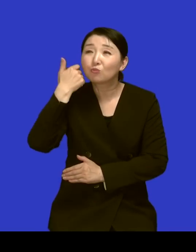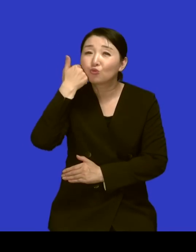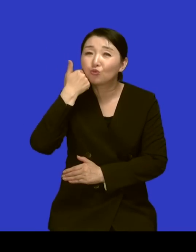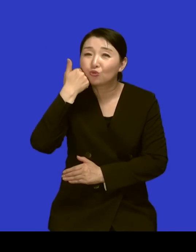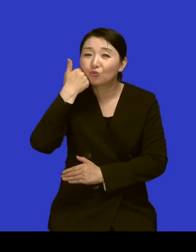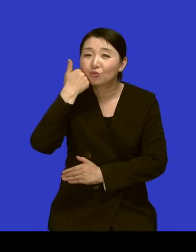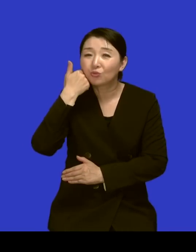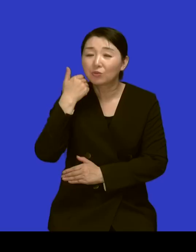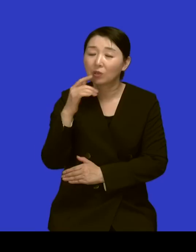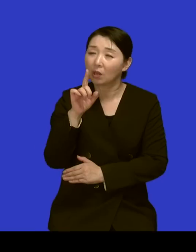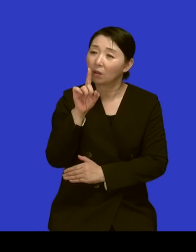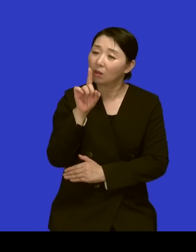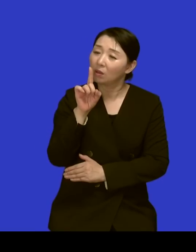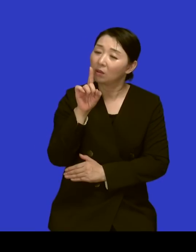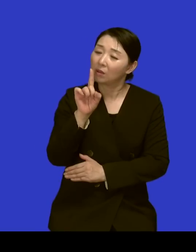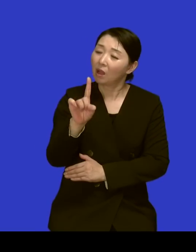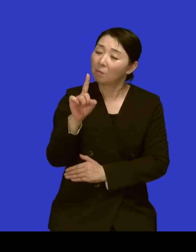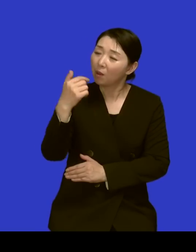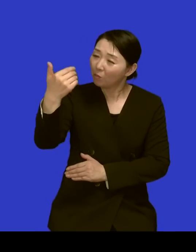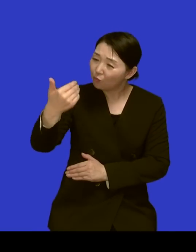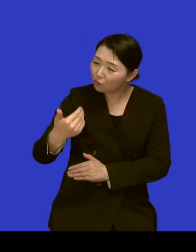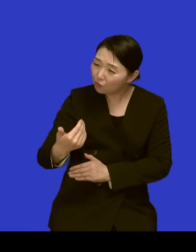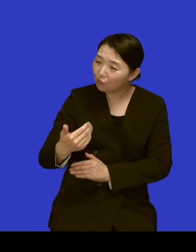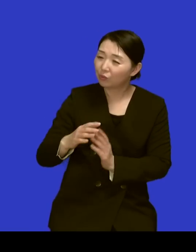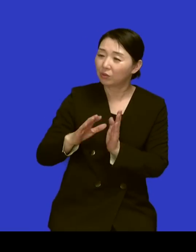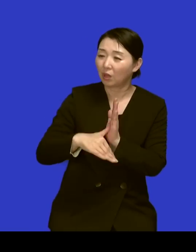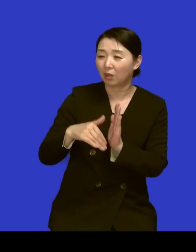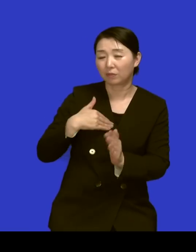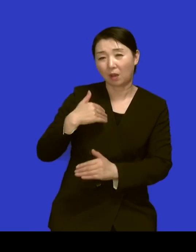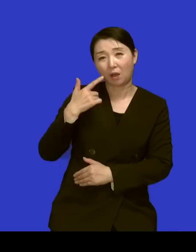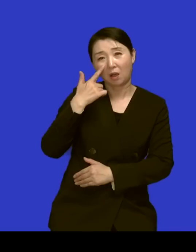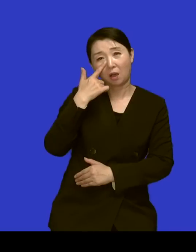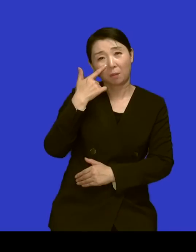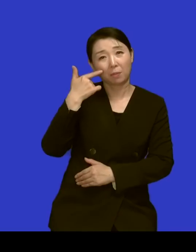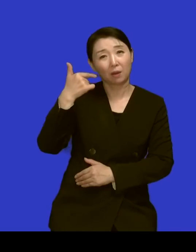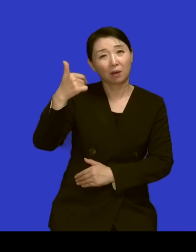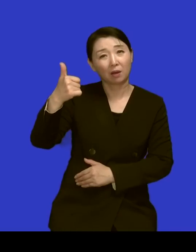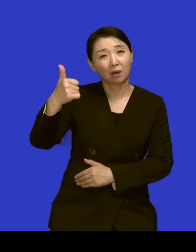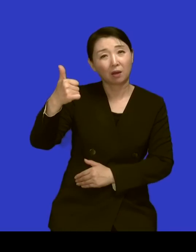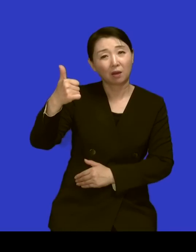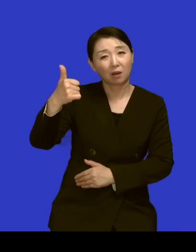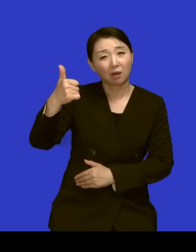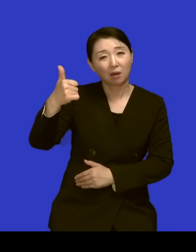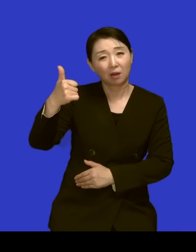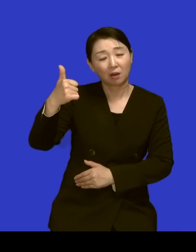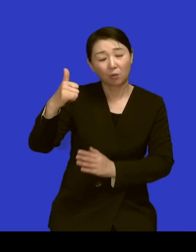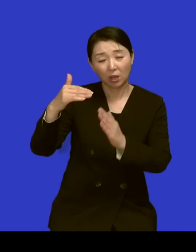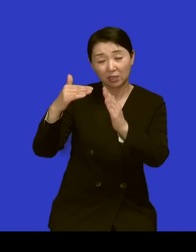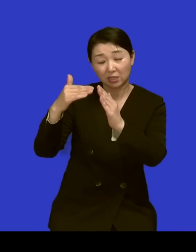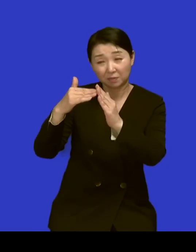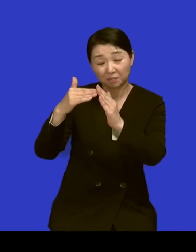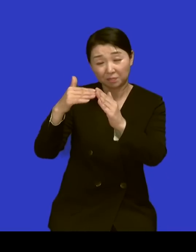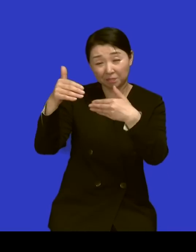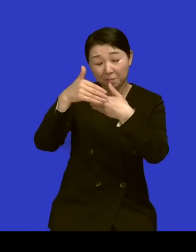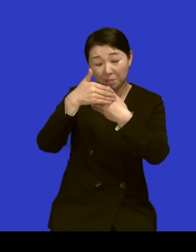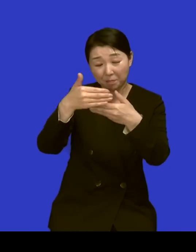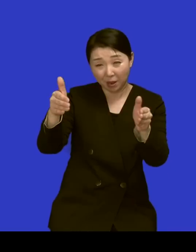여쭤보니까 근데 저희 아버님의 집 서재에는 아무것도 없고